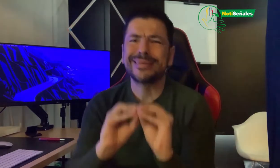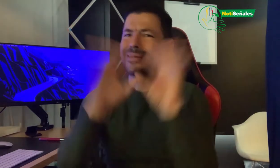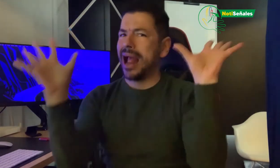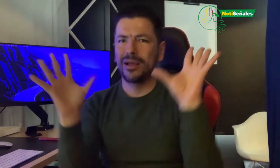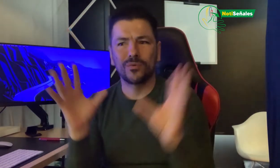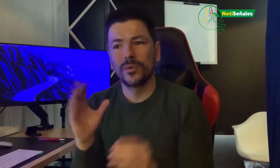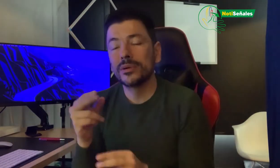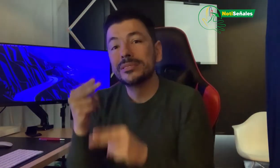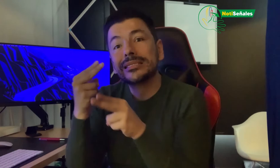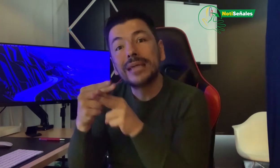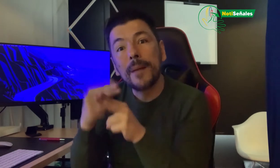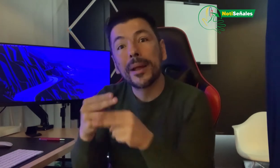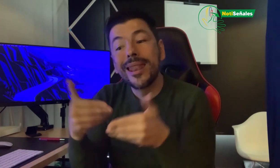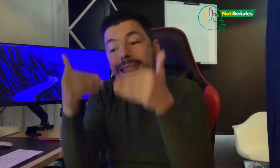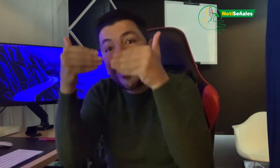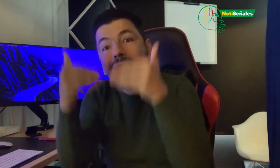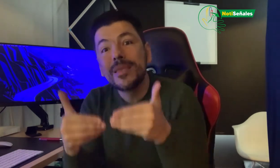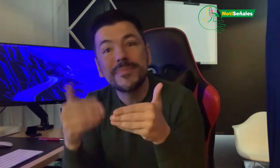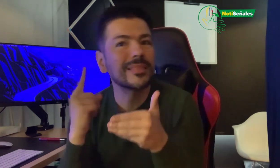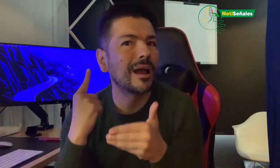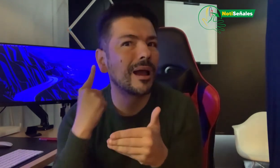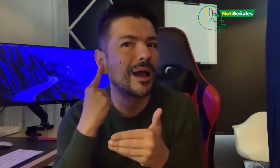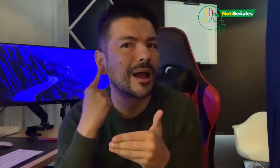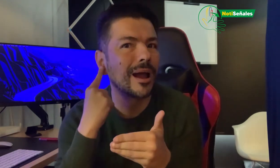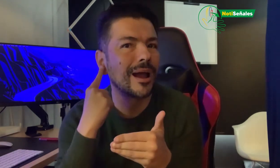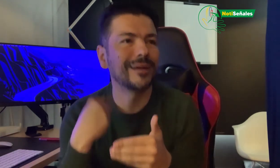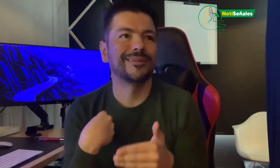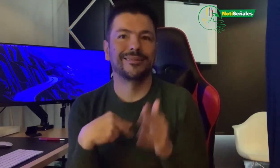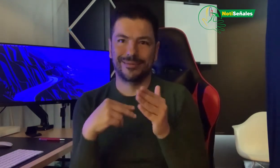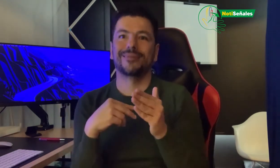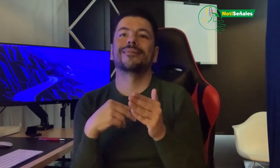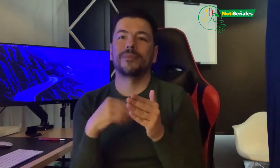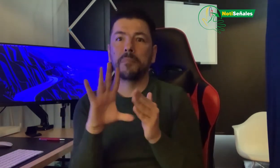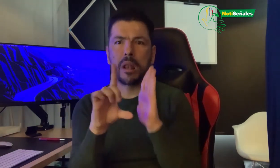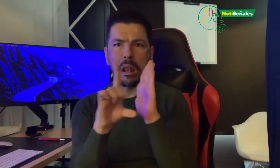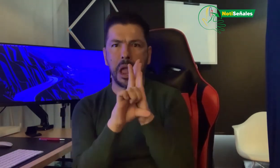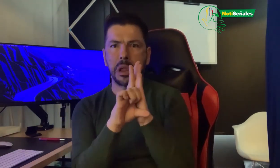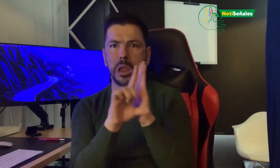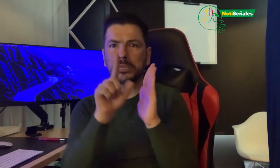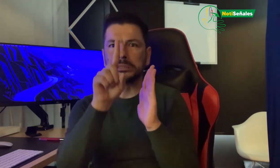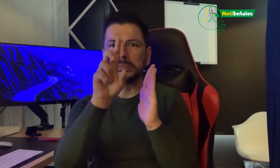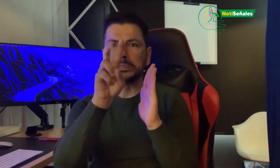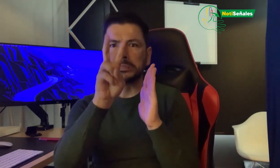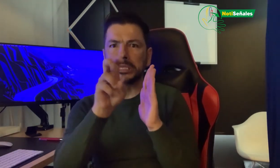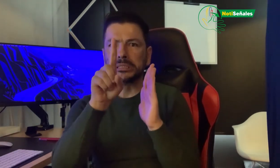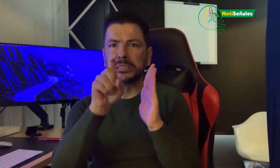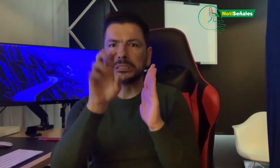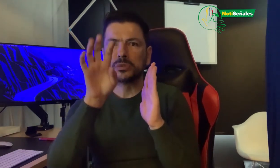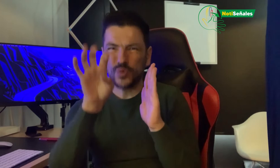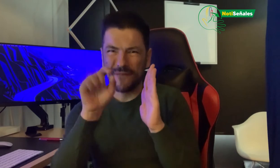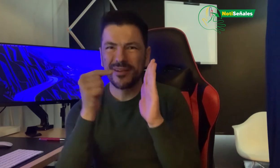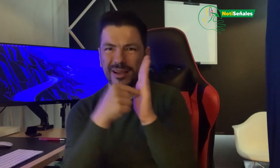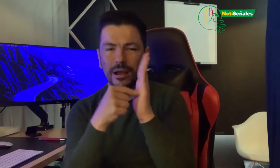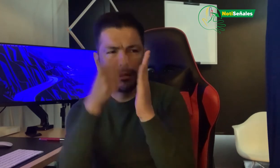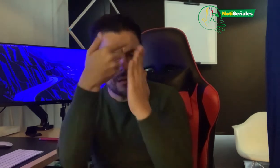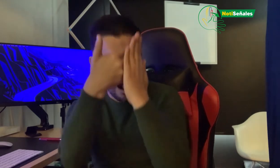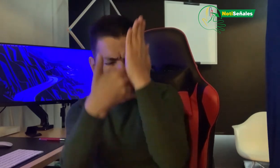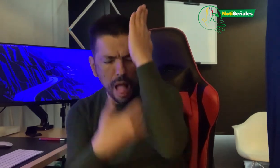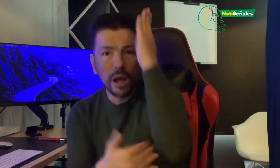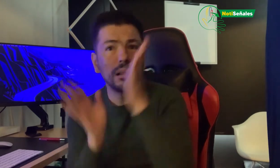Nosotros tenemos una discapacidad auditiva, este artículo 21 de la ley 769, la verdad es que no menciona